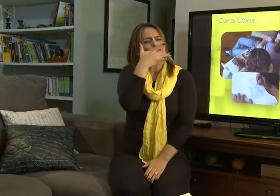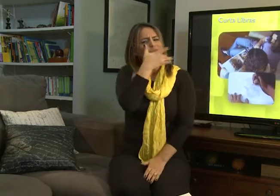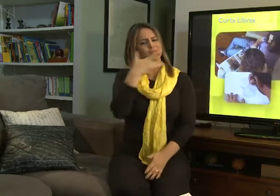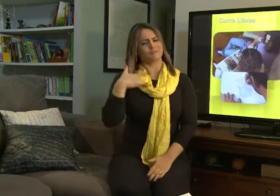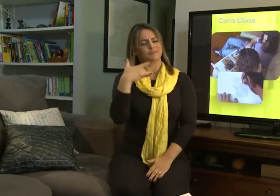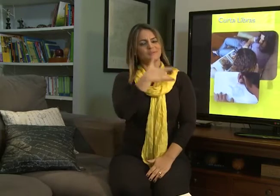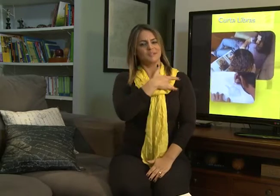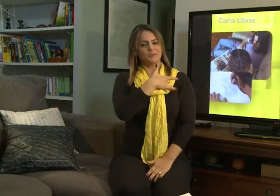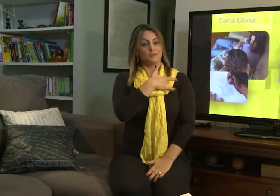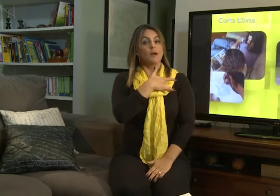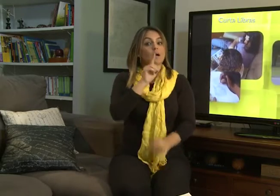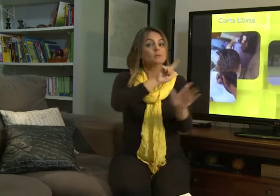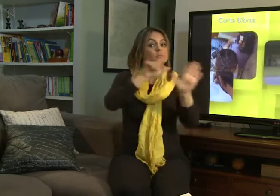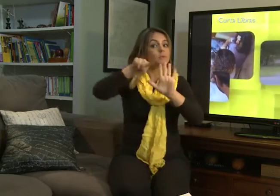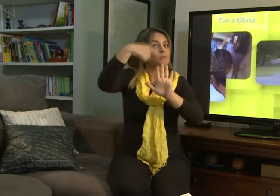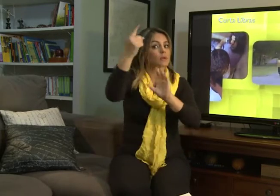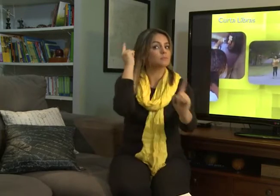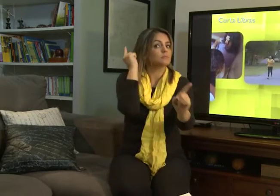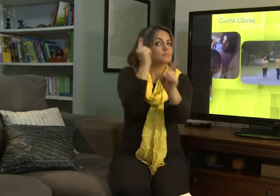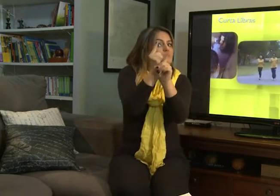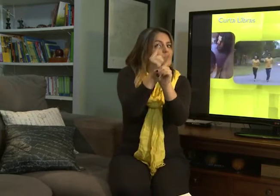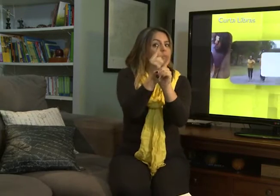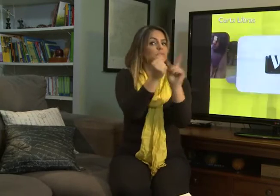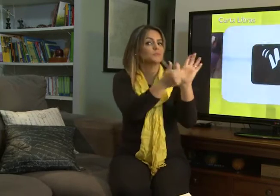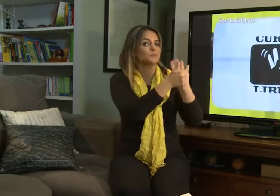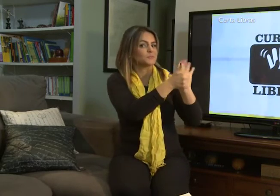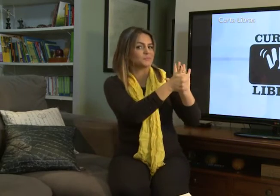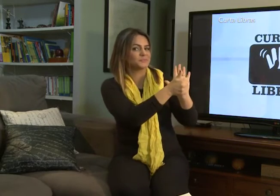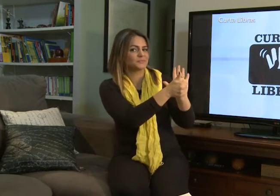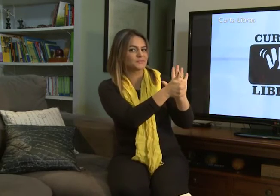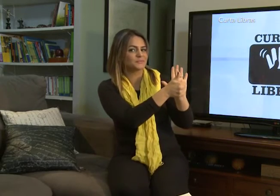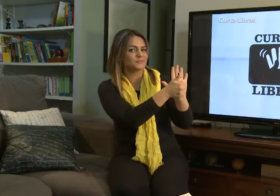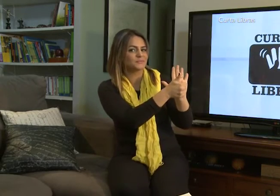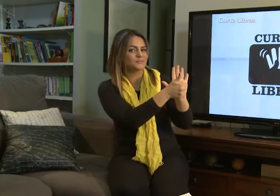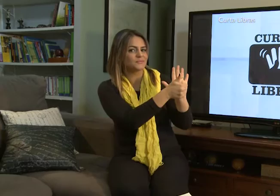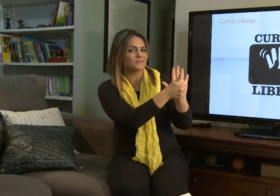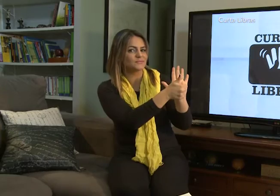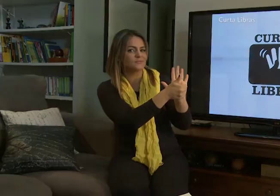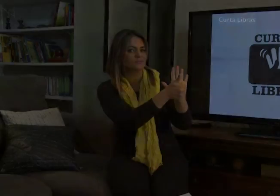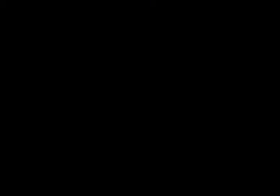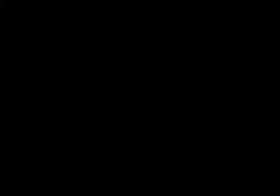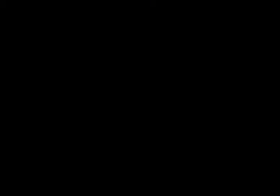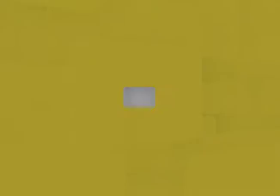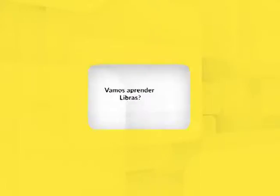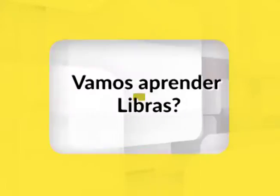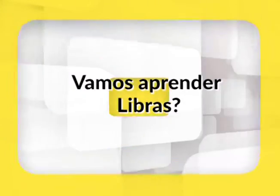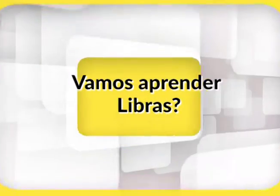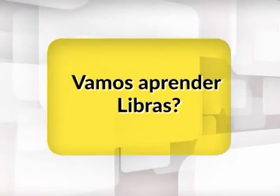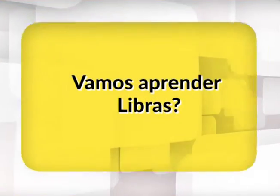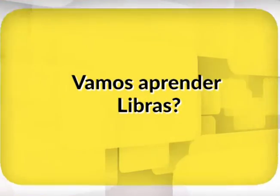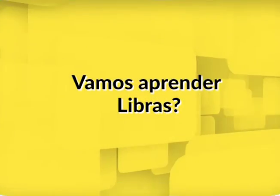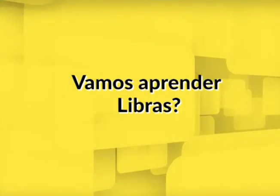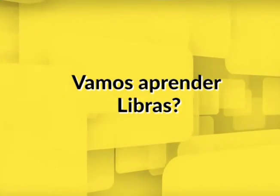E manter posturas saudáveis. Encontro você no próximo Curta Libras. Vamos aprender Libras?